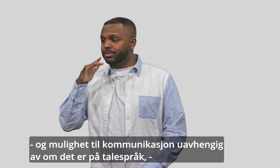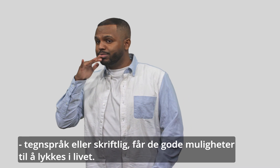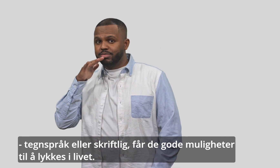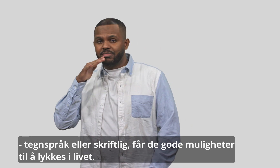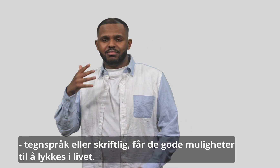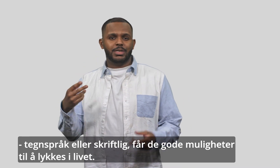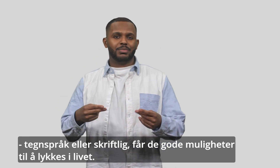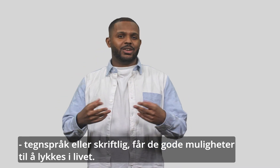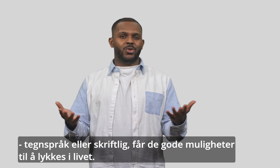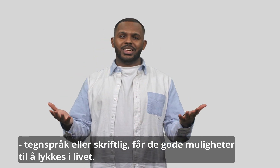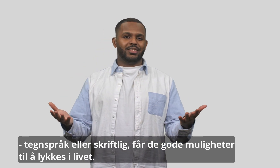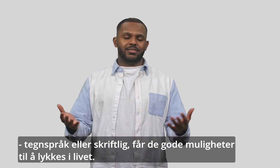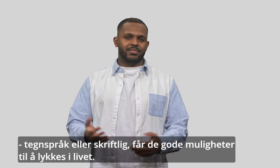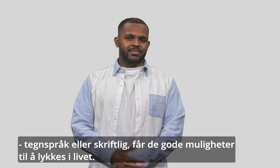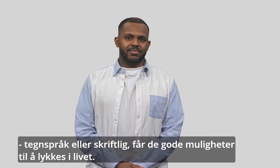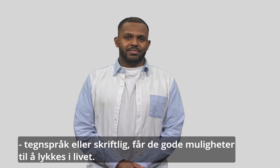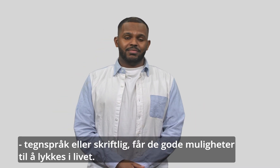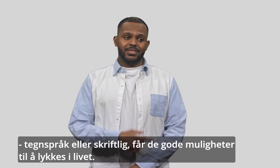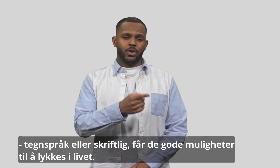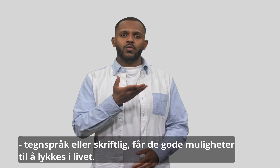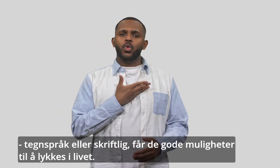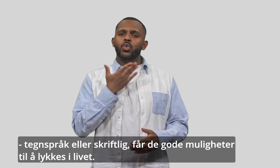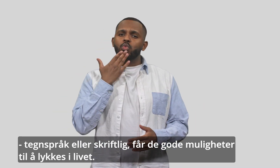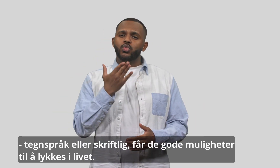talespråk, tegnspråk eller skriftlig, får de gode muligheter til å lykkes i livet.